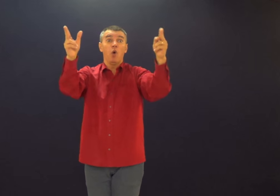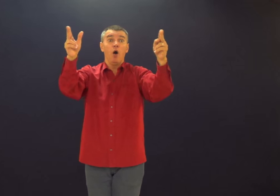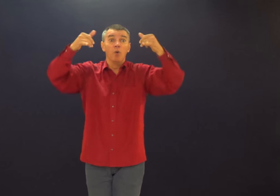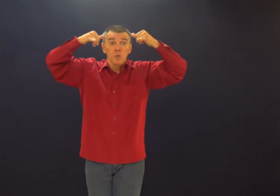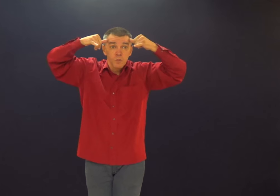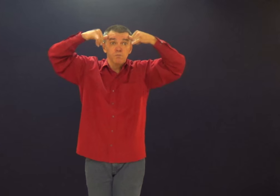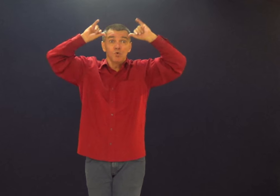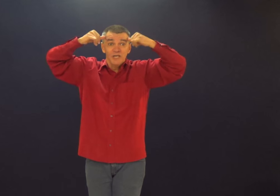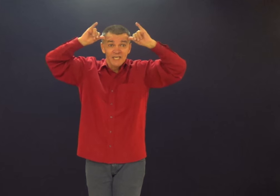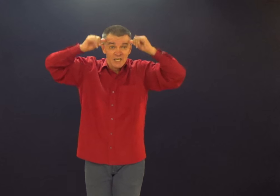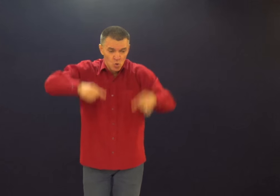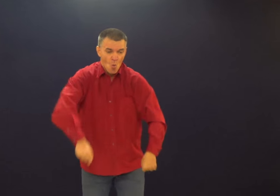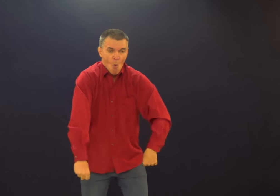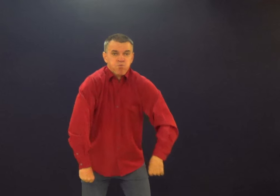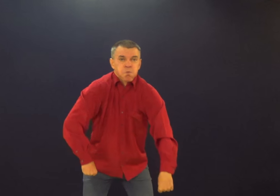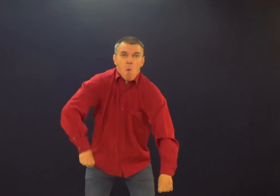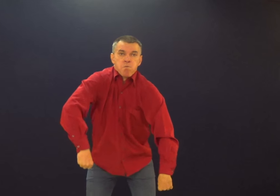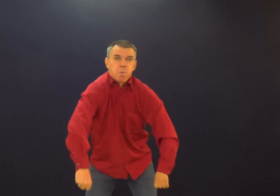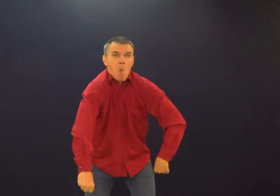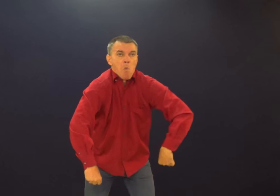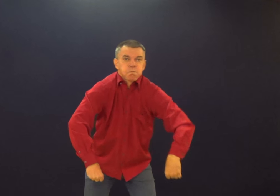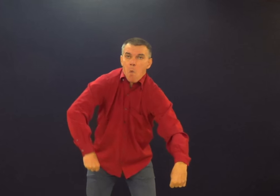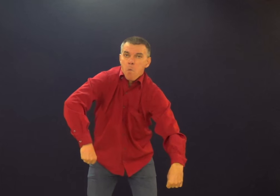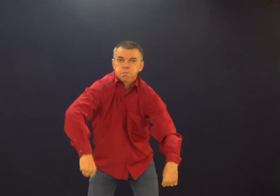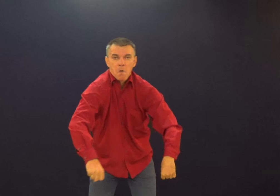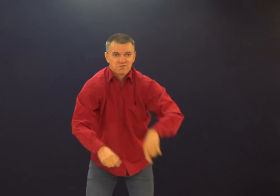Não tira a cruz de você. A cruz é a mais importante.